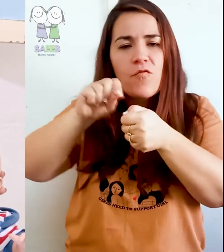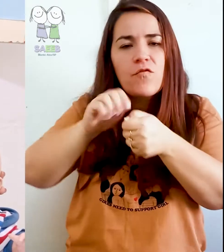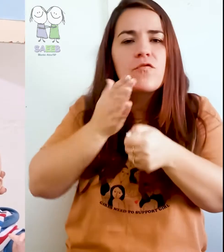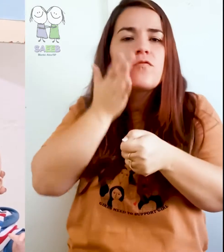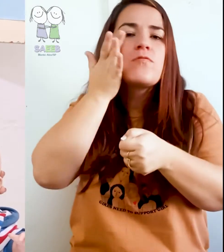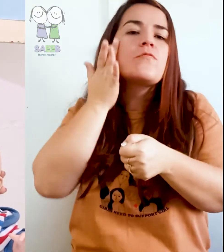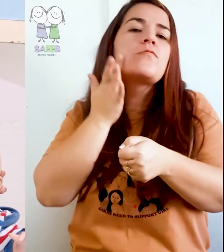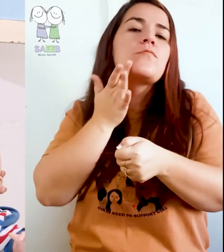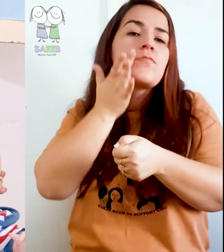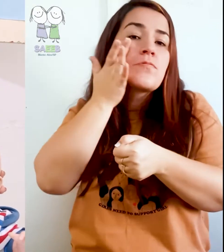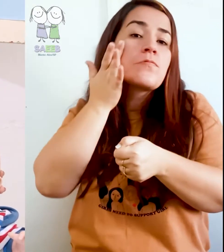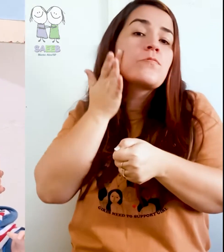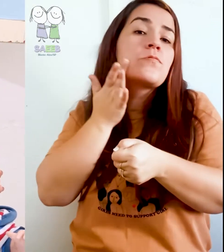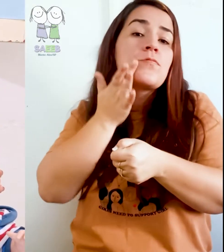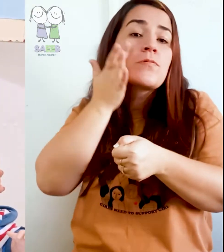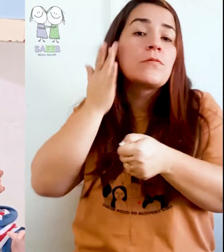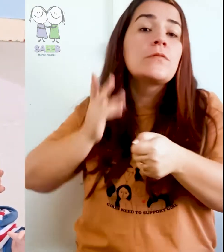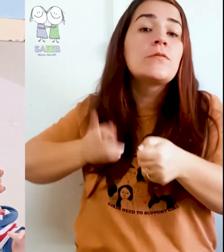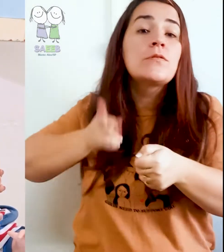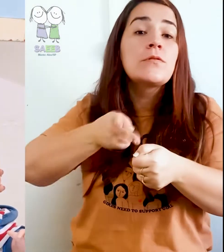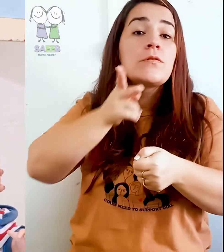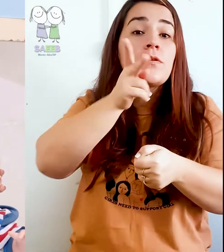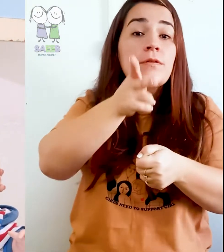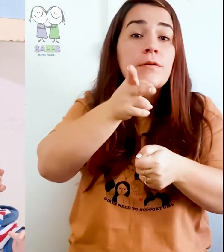bochecha, a gente faz movimento circular.